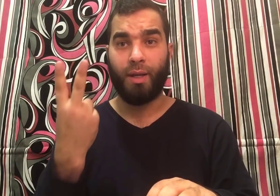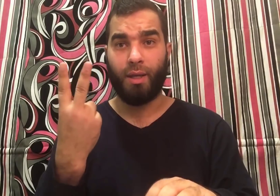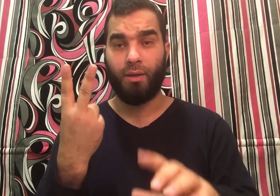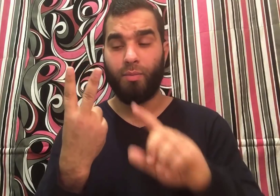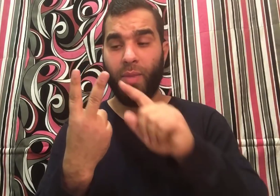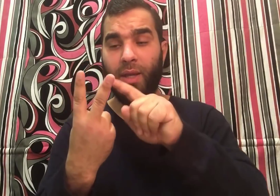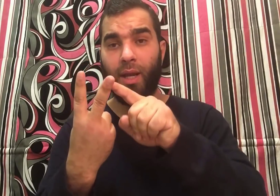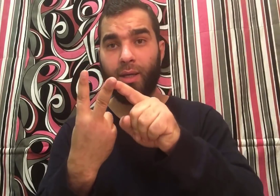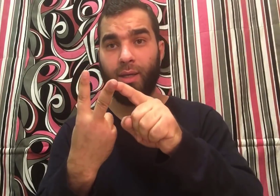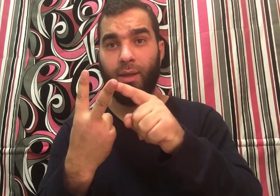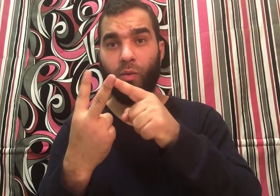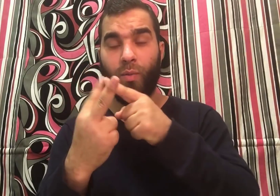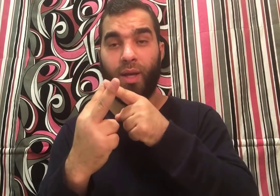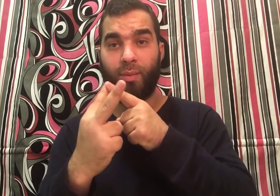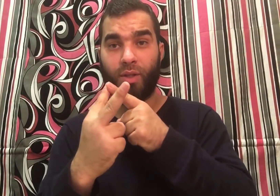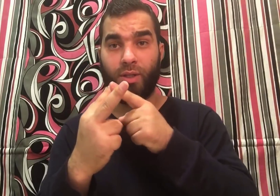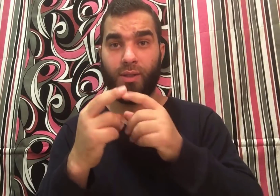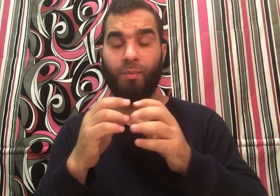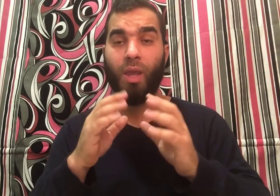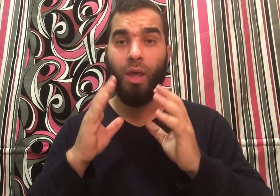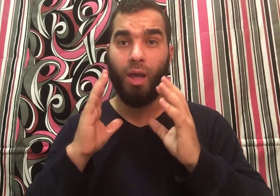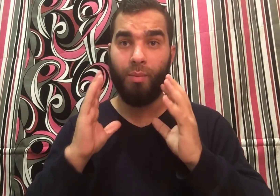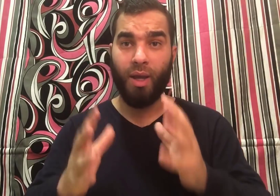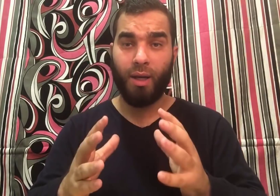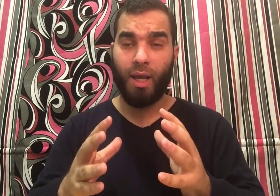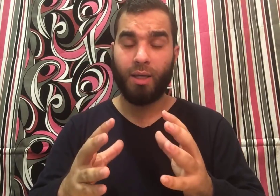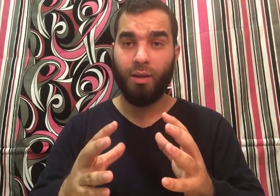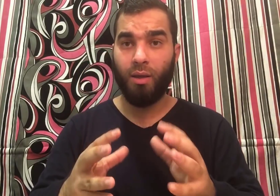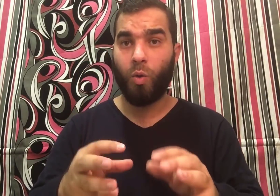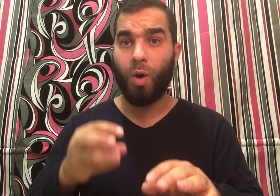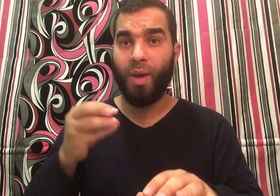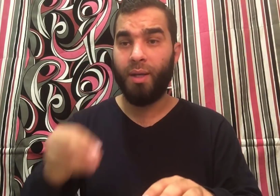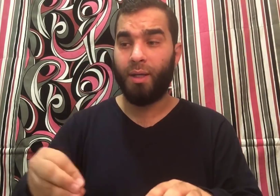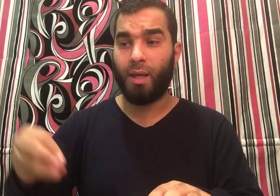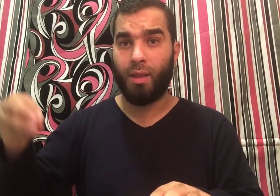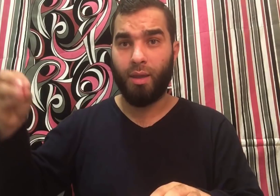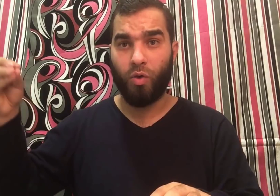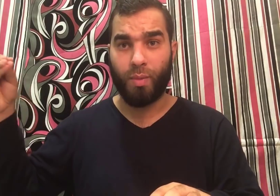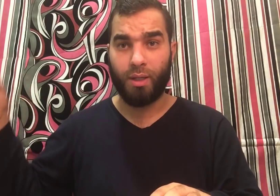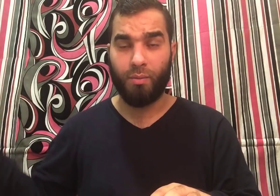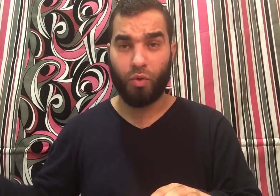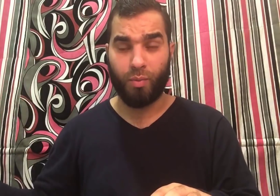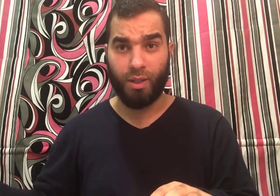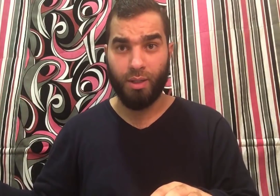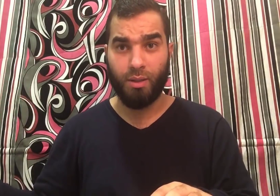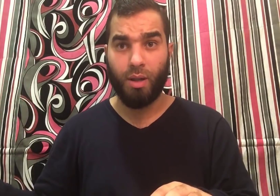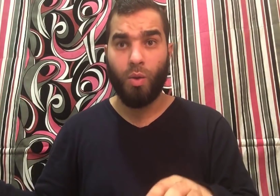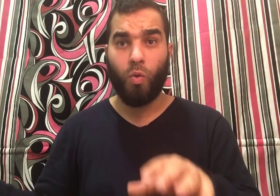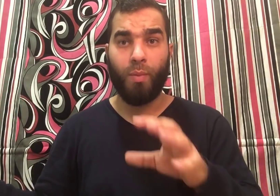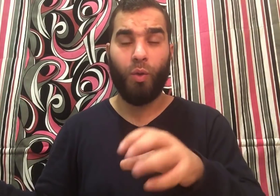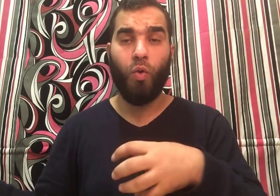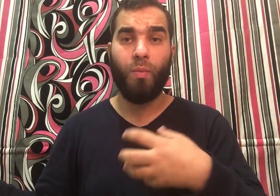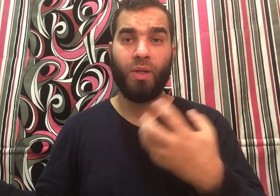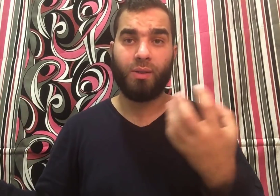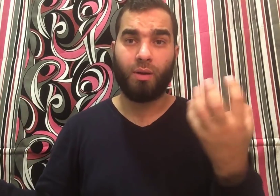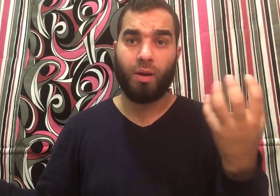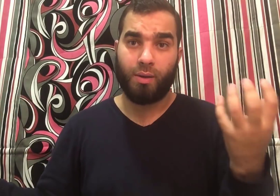معنيين معنى حقيقي ومعنى مجازي المعنى الحقيقي هو منع آذاهم عن المؤمنين ومنعوهم من استراك